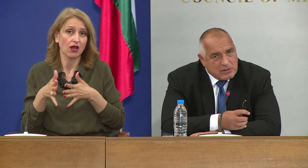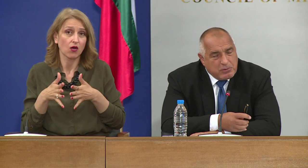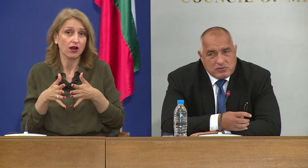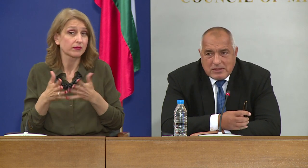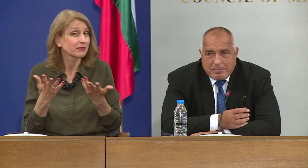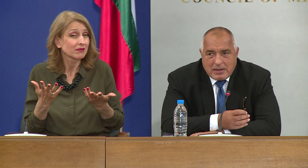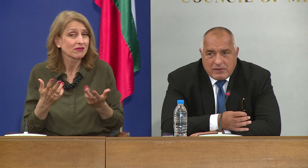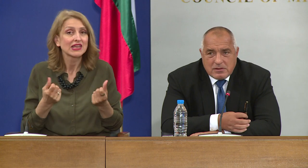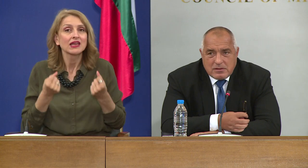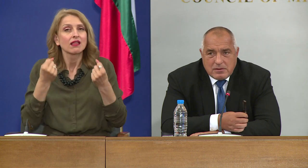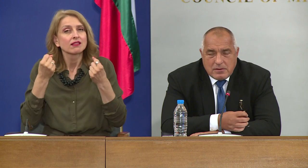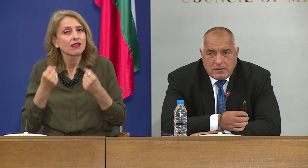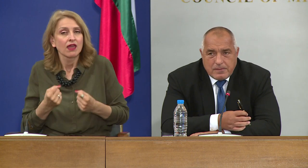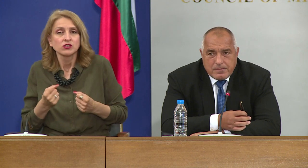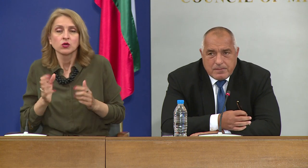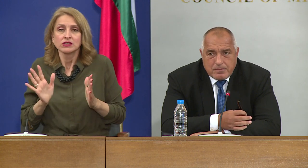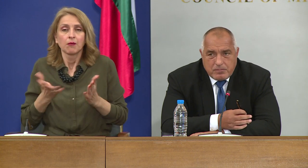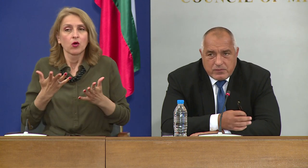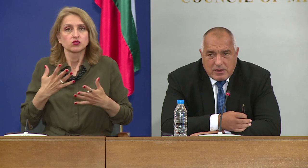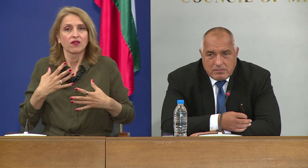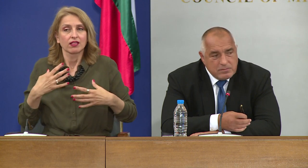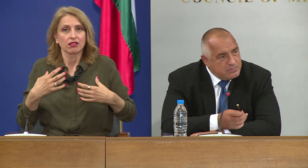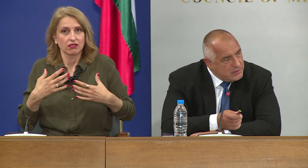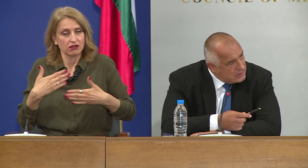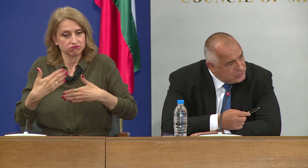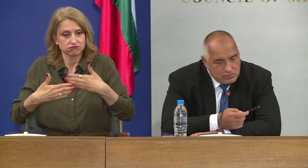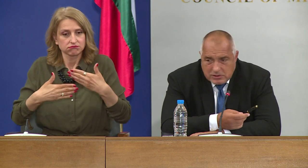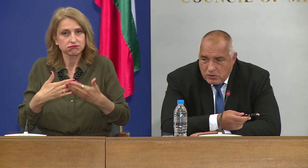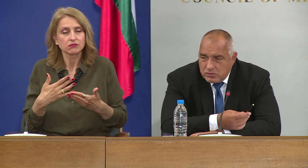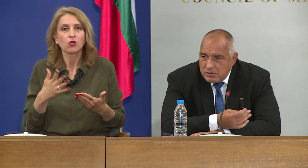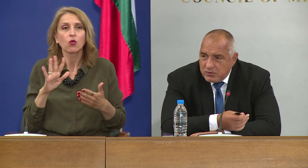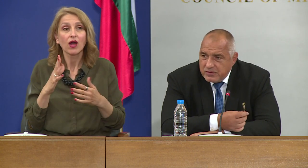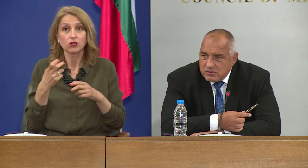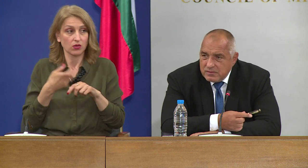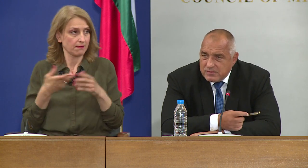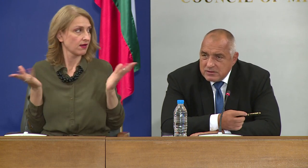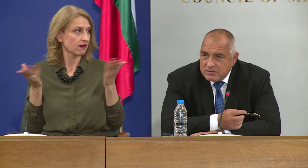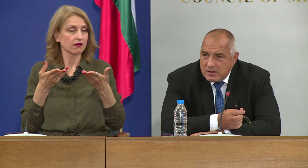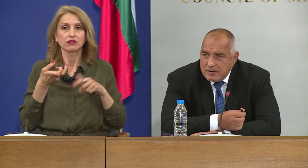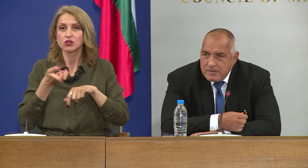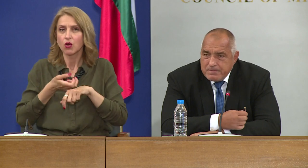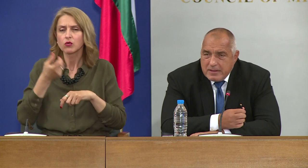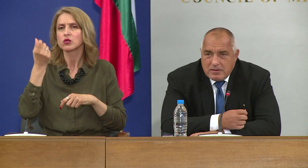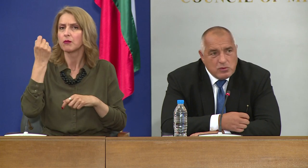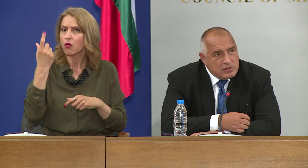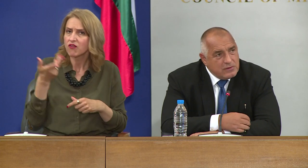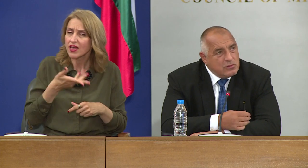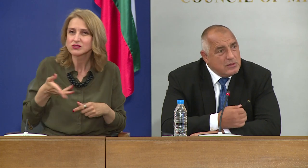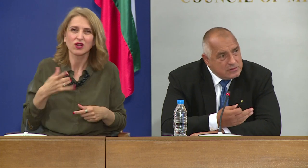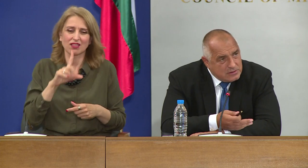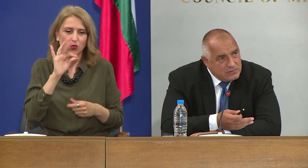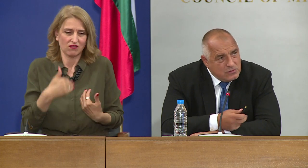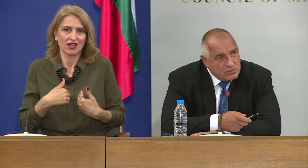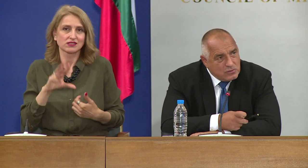Тежко започват да прекарват, повтарям, при наличието на доктори и професори в тази сфера, не ми е